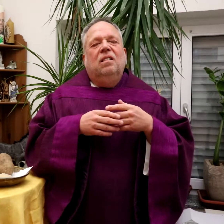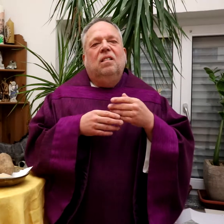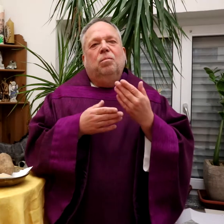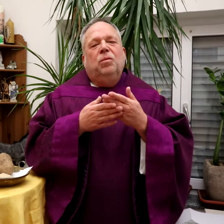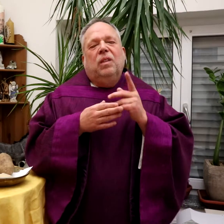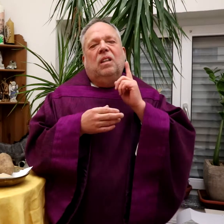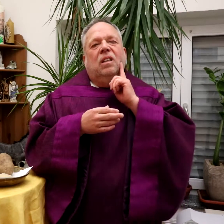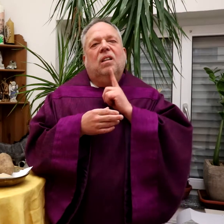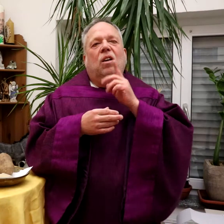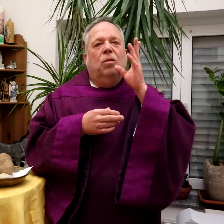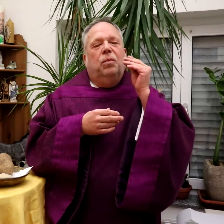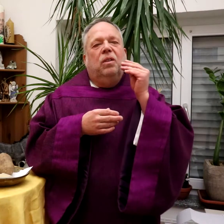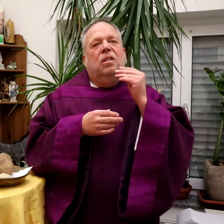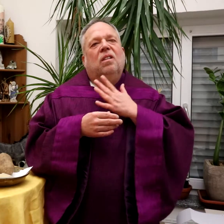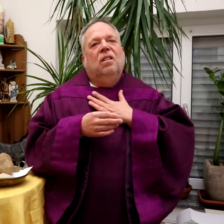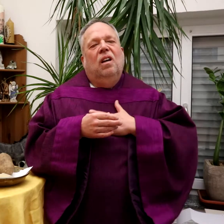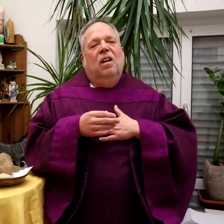Nehmen wir ein Beispiel aus der Kunst.